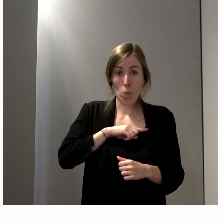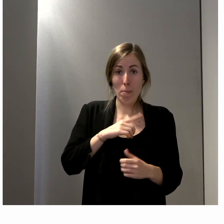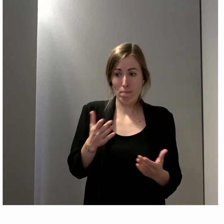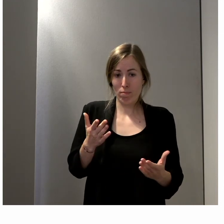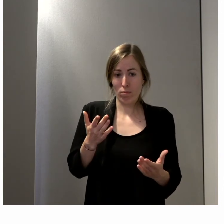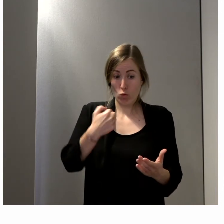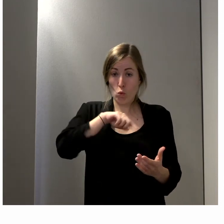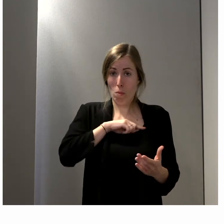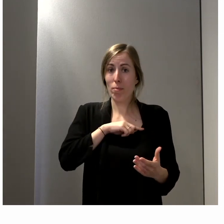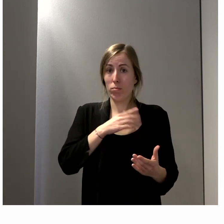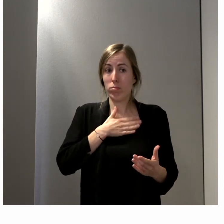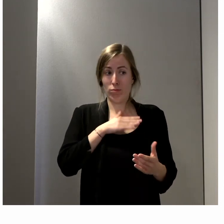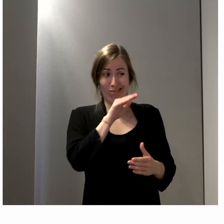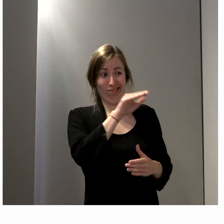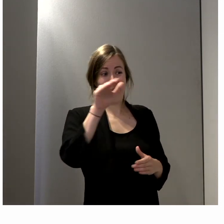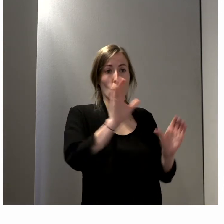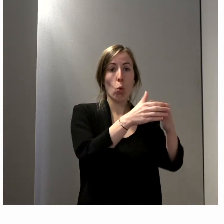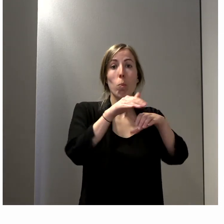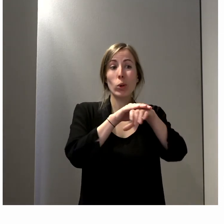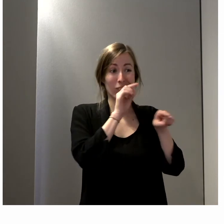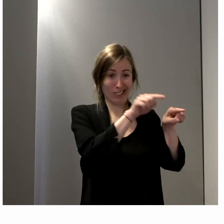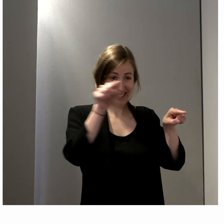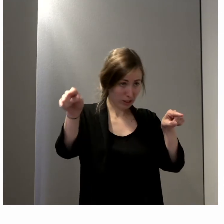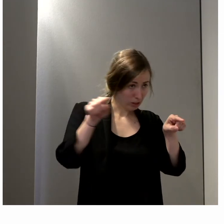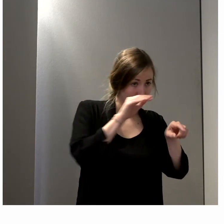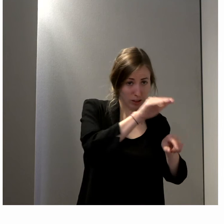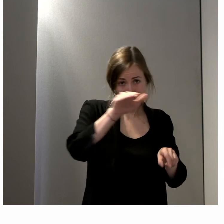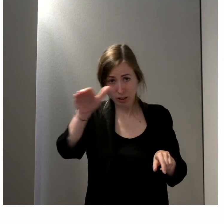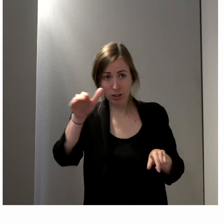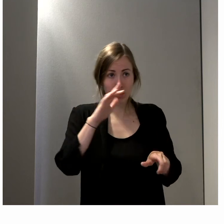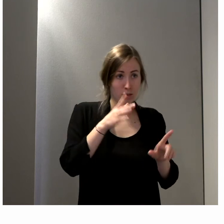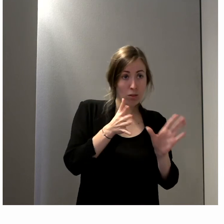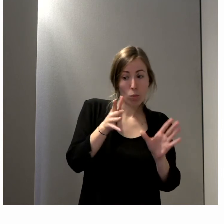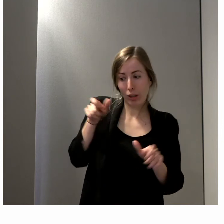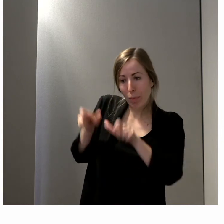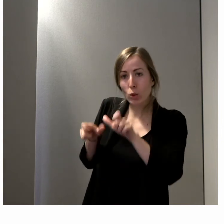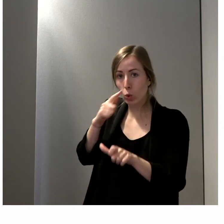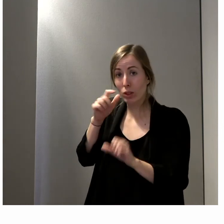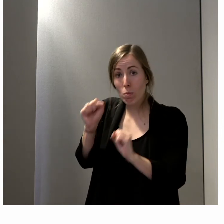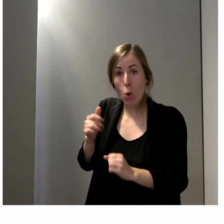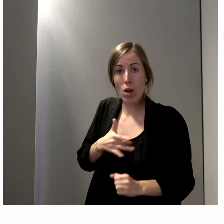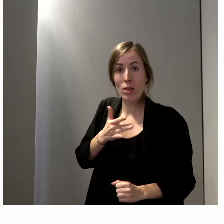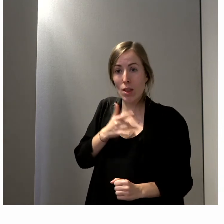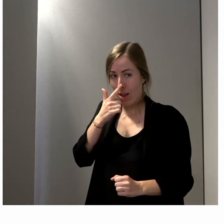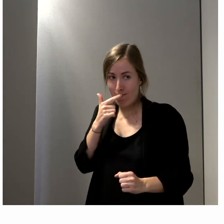politiques, d'aller chercher aussi ceux et celles qui seraient intéressés, et vous l'avez bien dit, c'est vrai qu'en général,